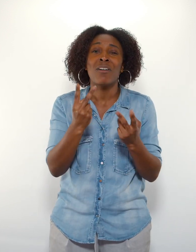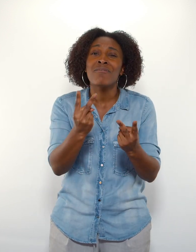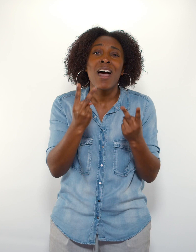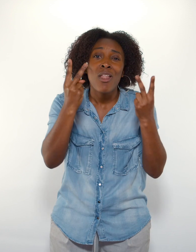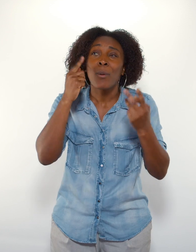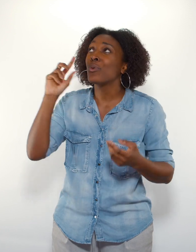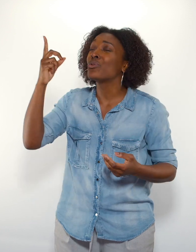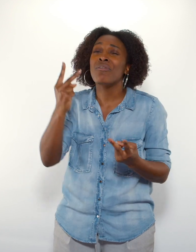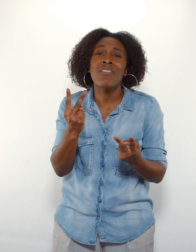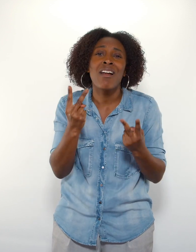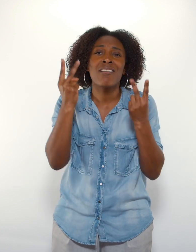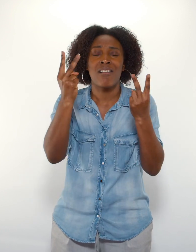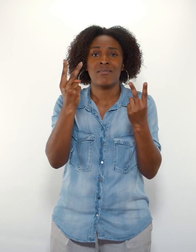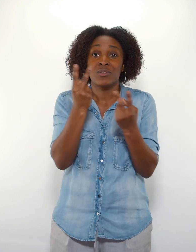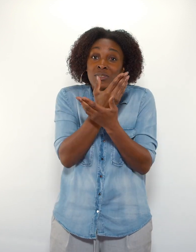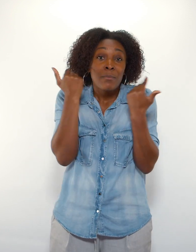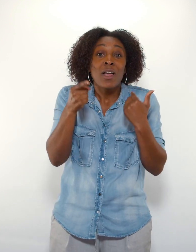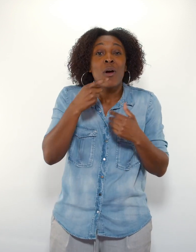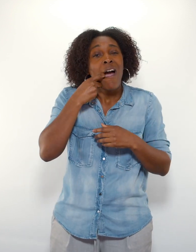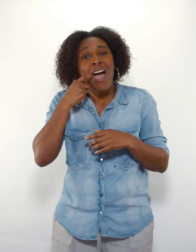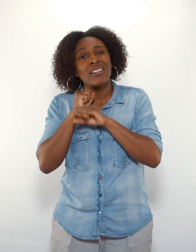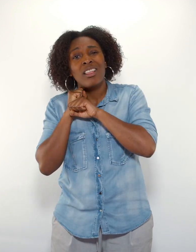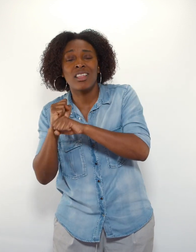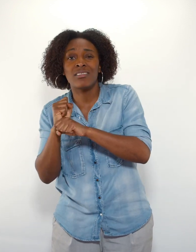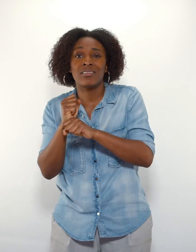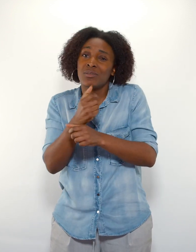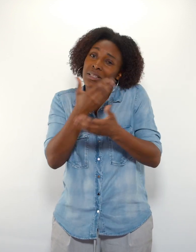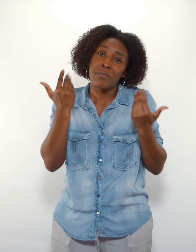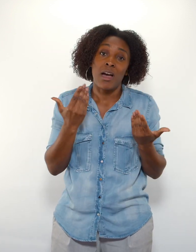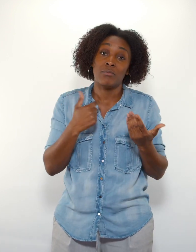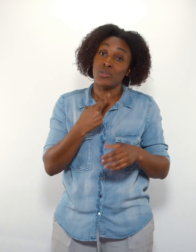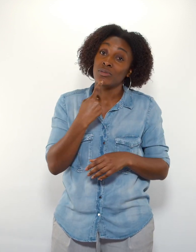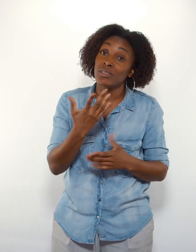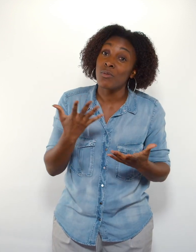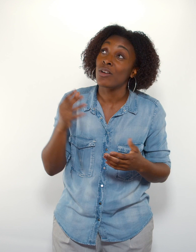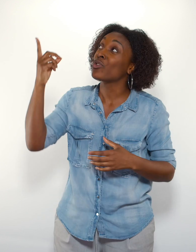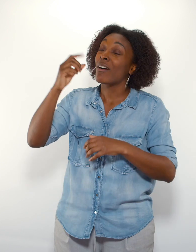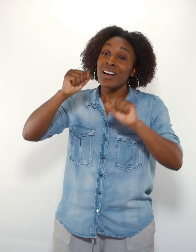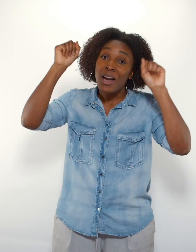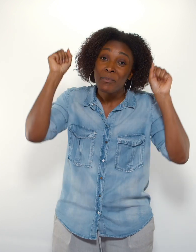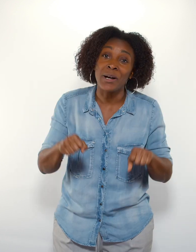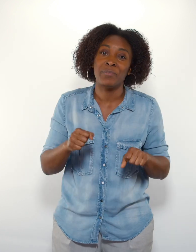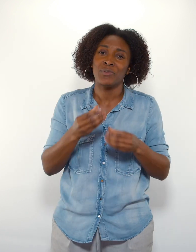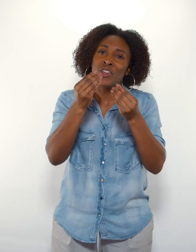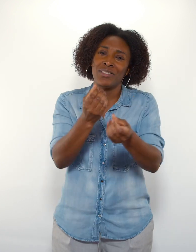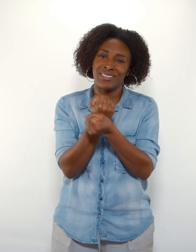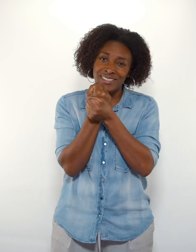prix pour Dieu. Et je ne sais pas quelle est la diction qui mine ta vie, mais laisse-moi te dire que Dieu est capable de t'en délivrer.